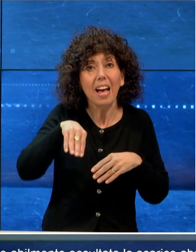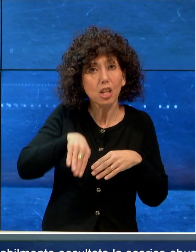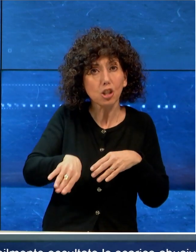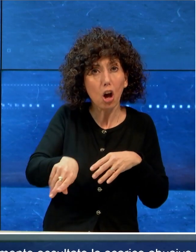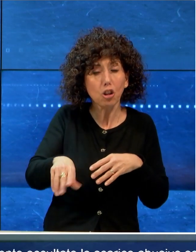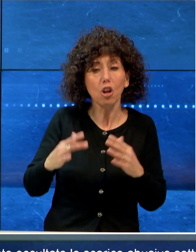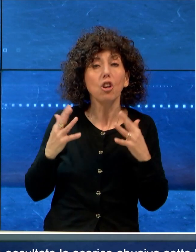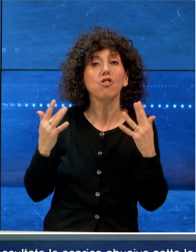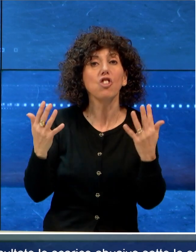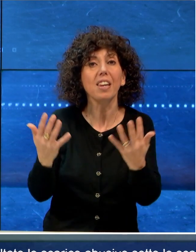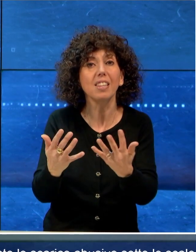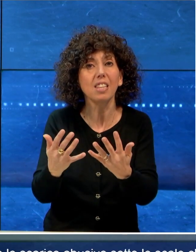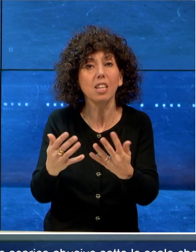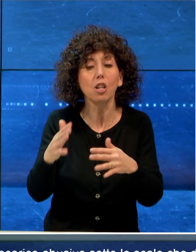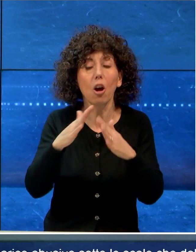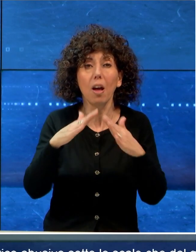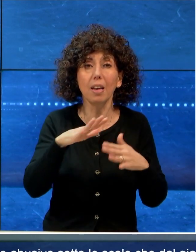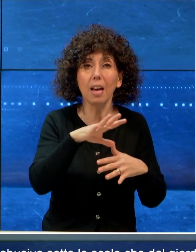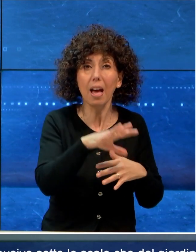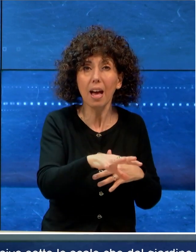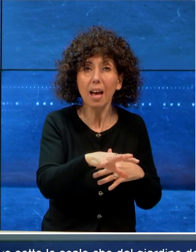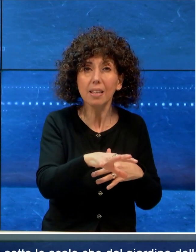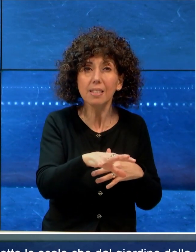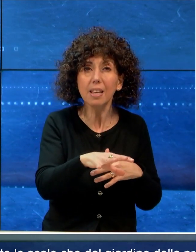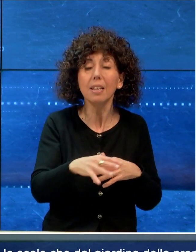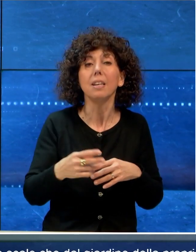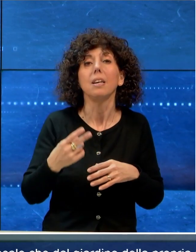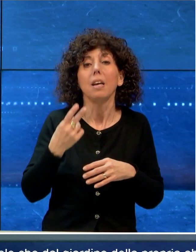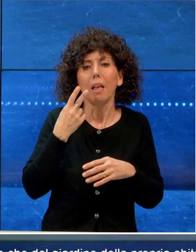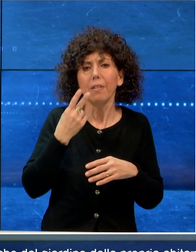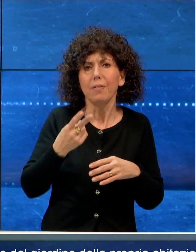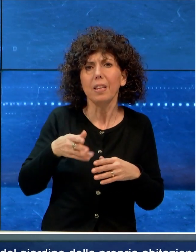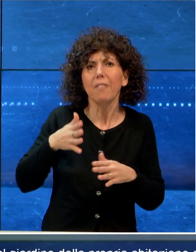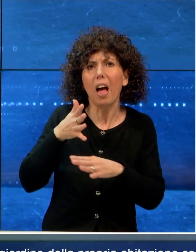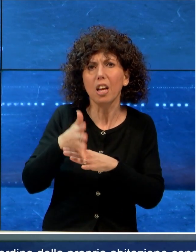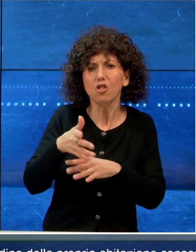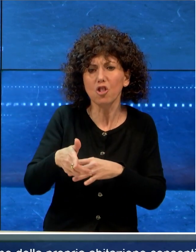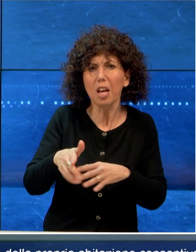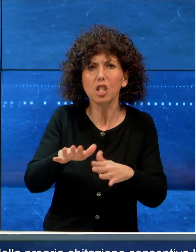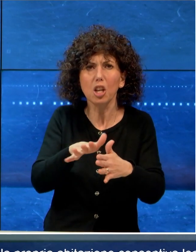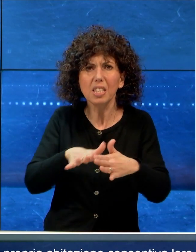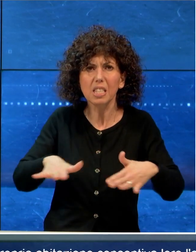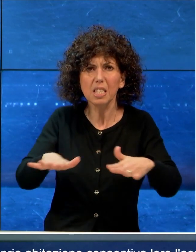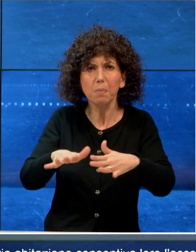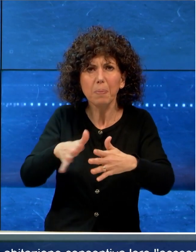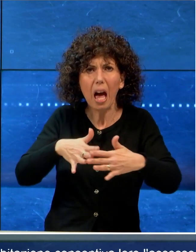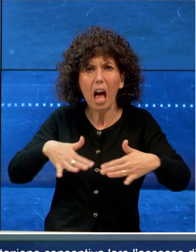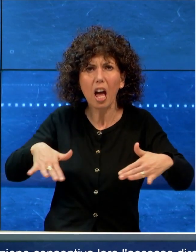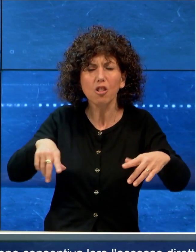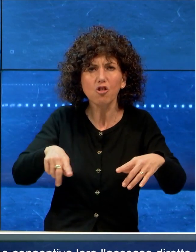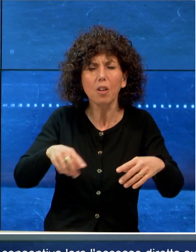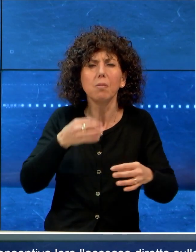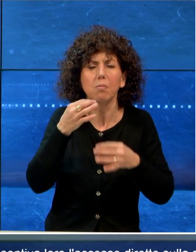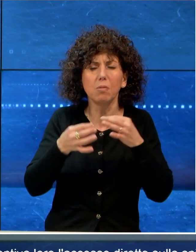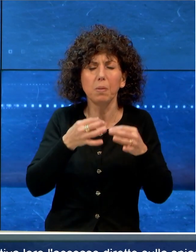giardino della propria abitazione consentiva loro l'accesso diretto sulla spiaggia, spiega la